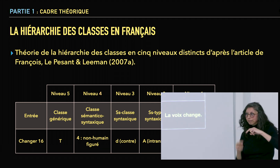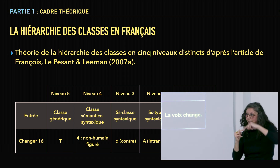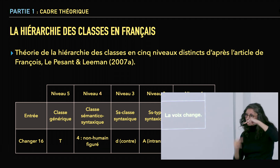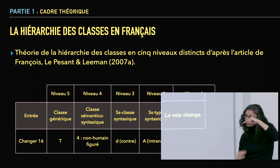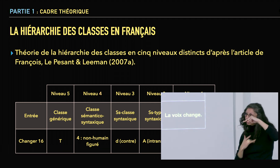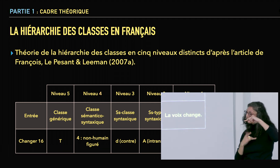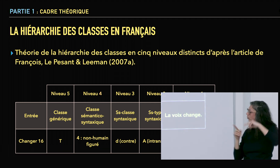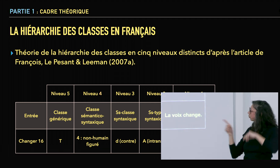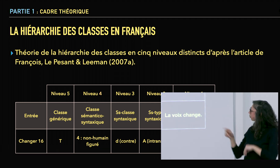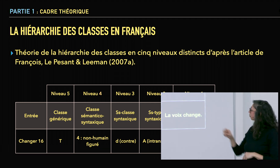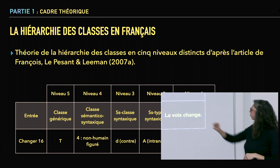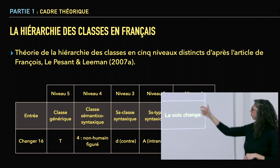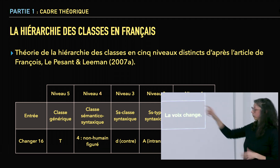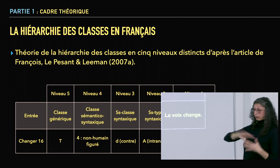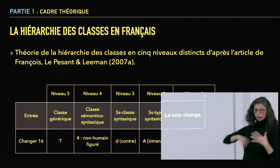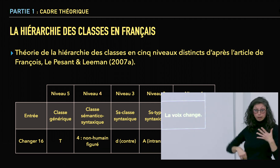intransitif.